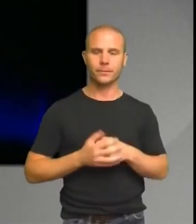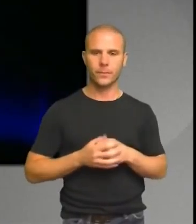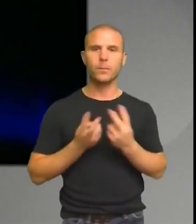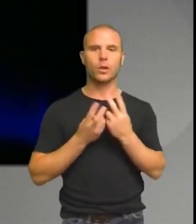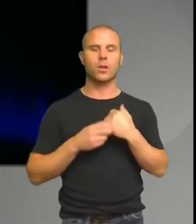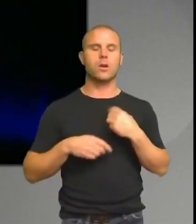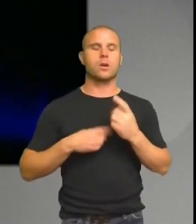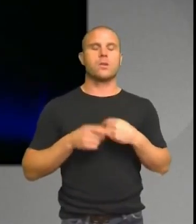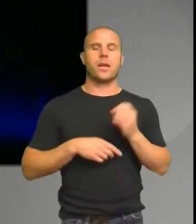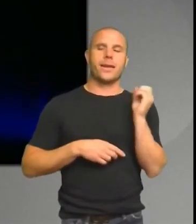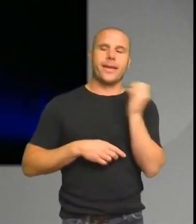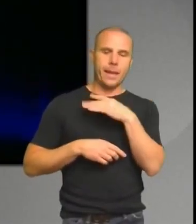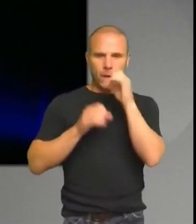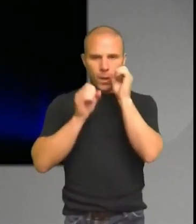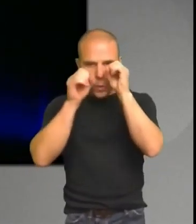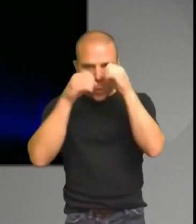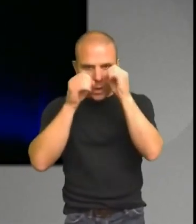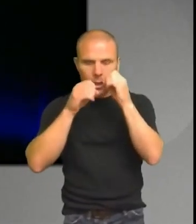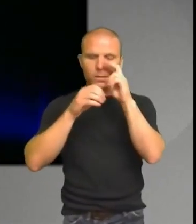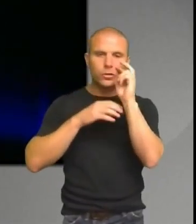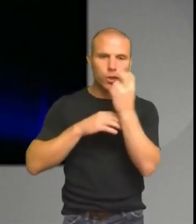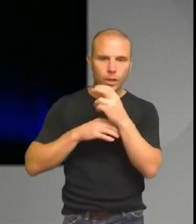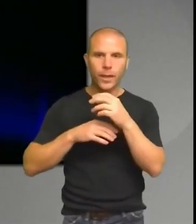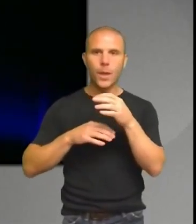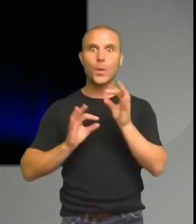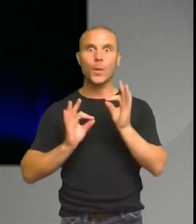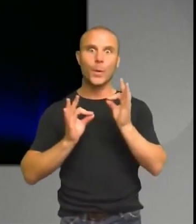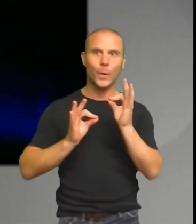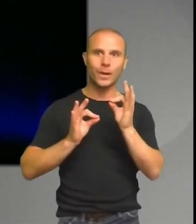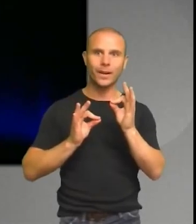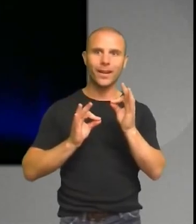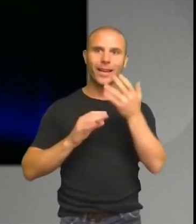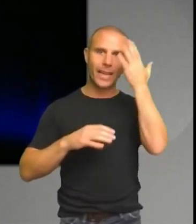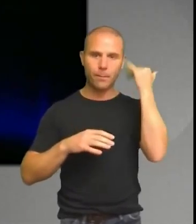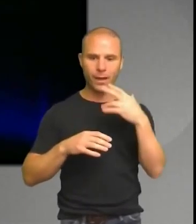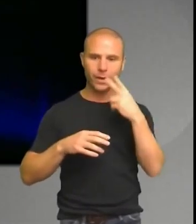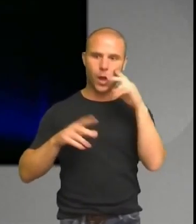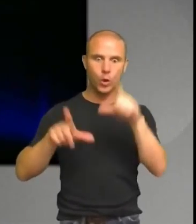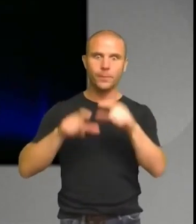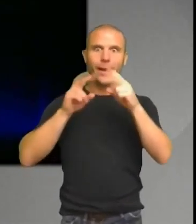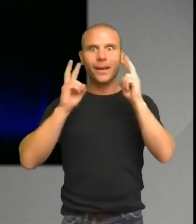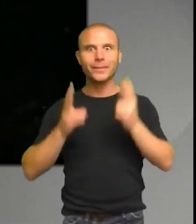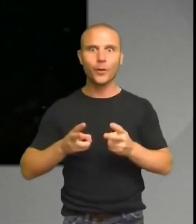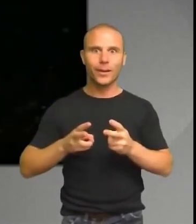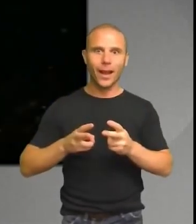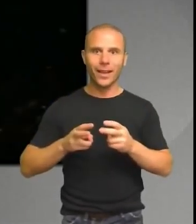googlade och sökte på liksom how to discover extra solar planets enter och så rader upp där. så